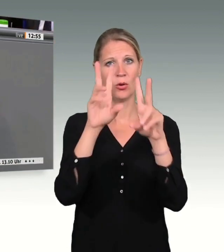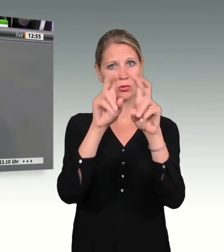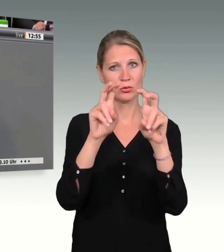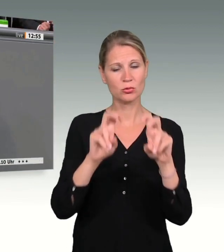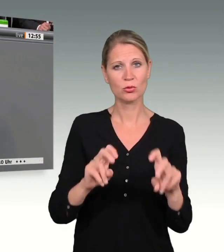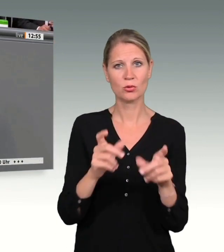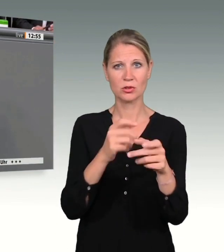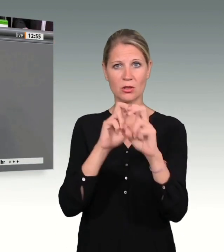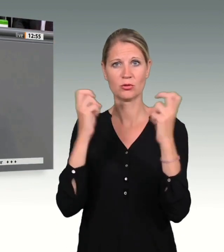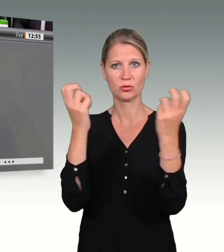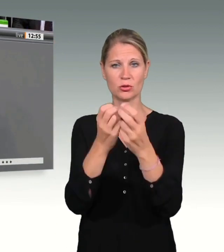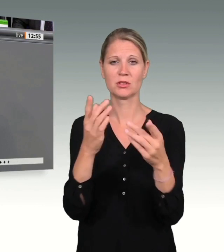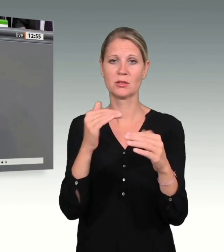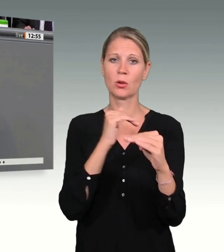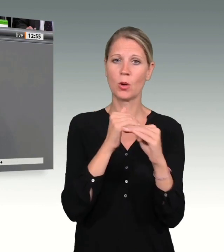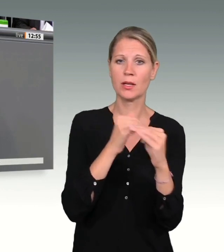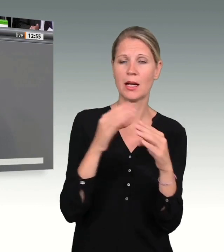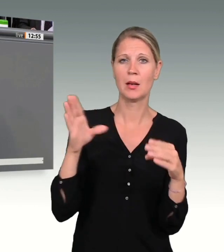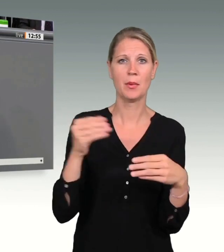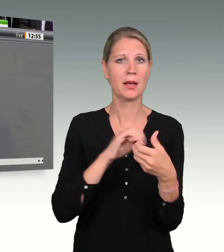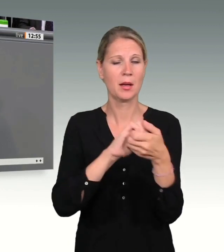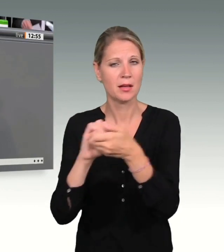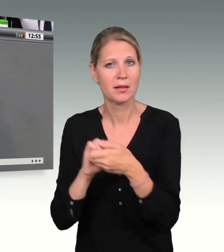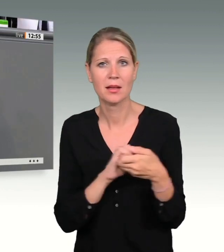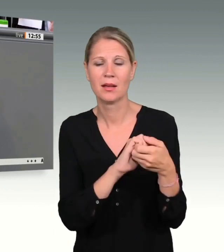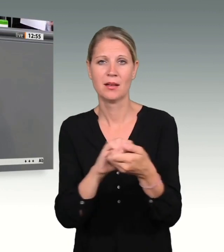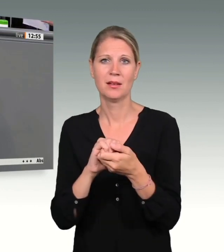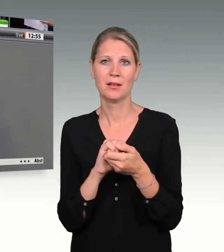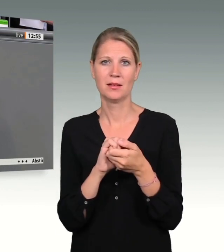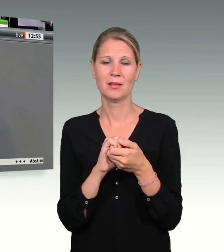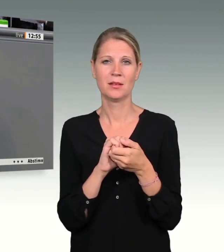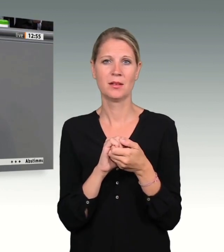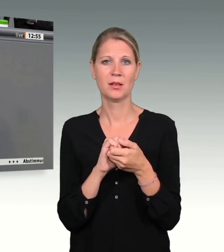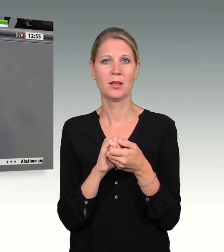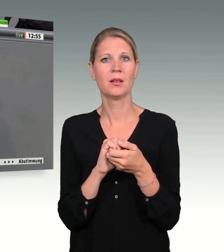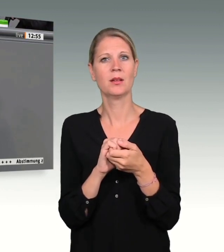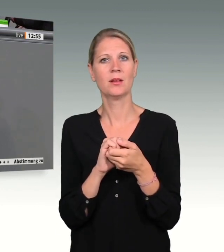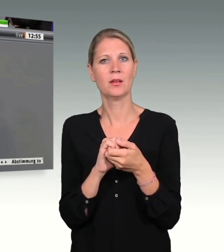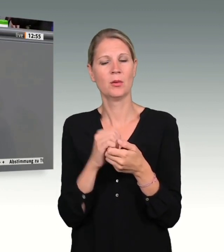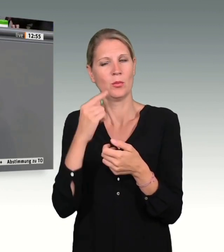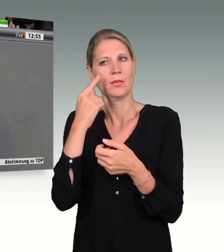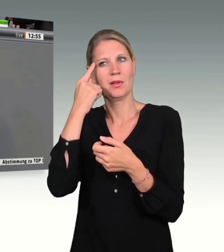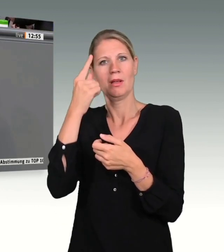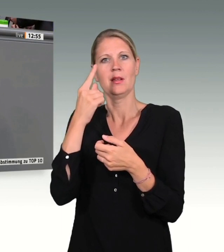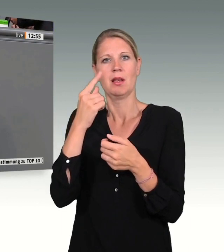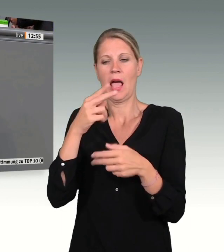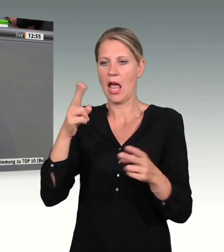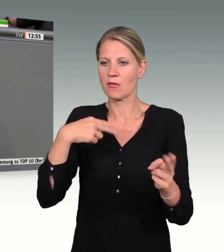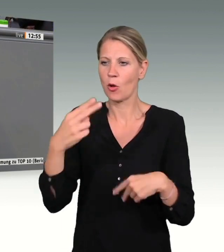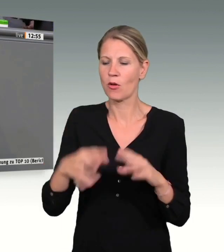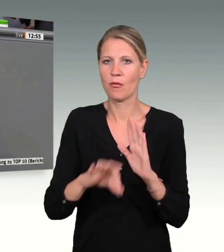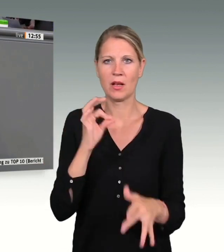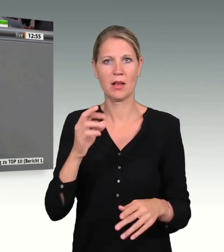von der gemeinsamen Überzeugung, Antworten zu finden und Antworten zu liefern. Weil wir das unserer